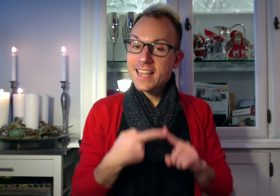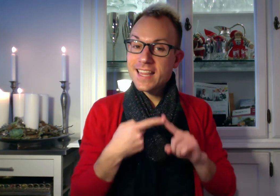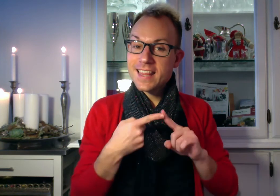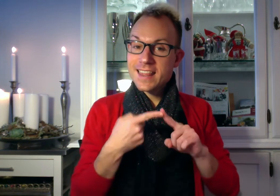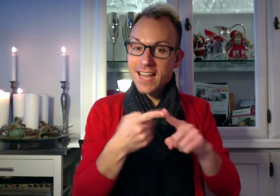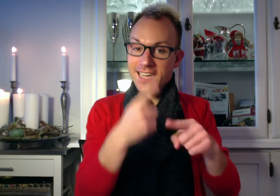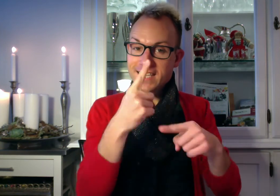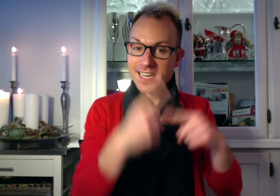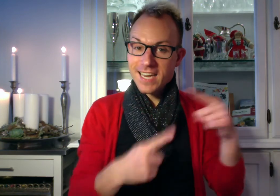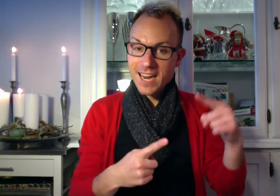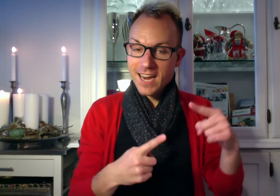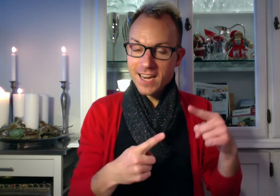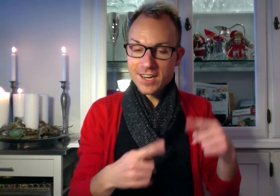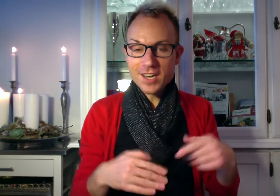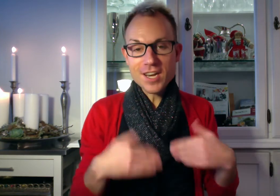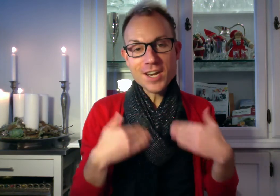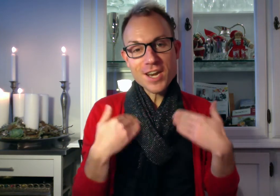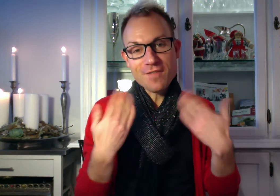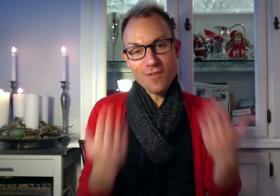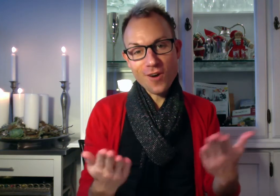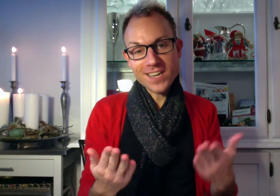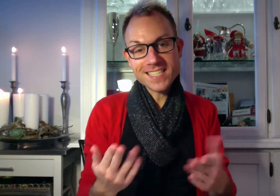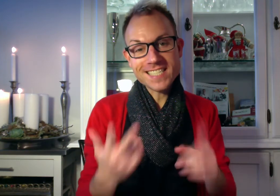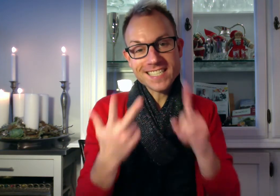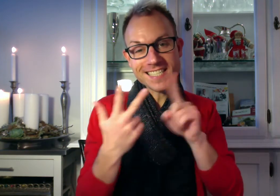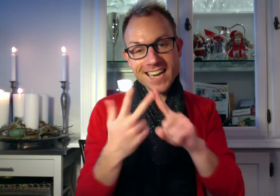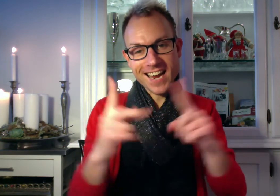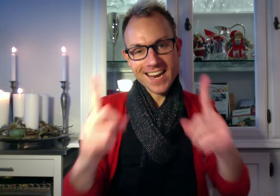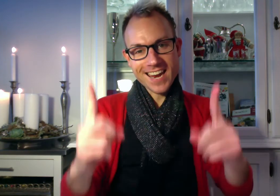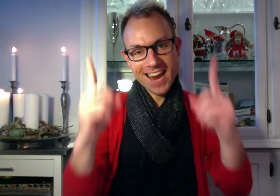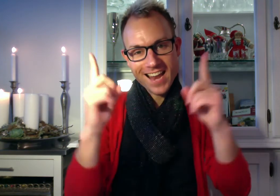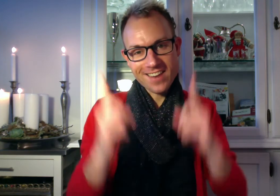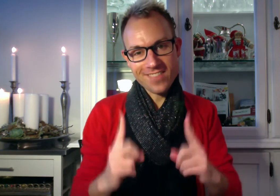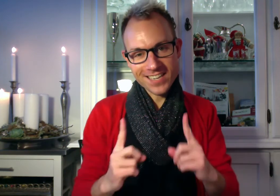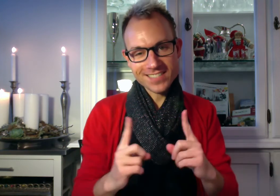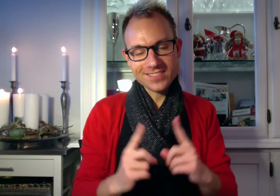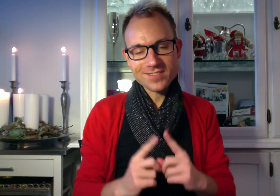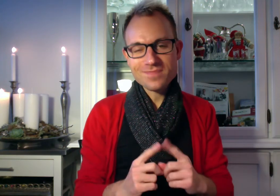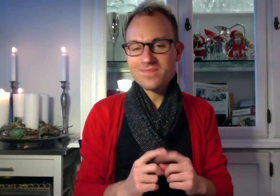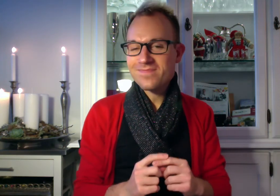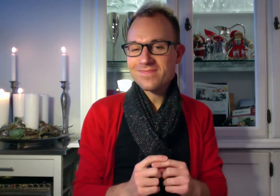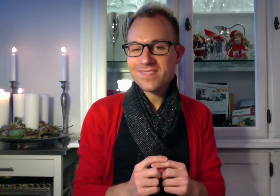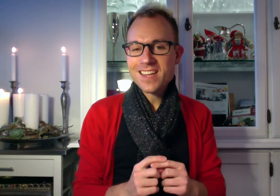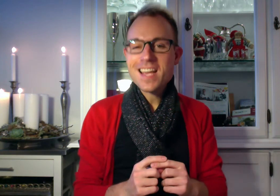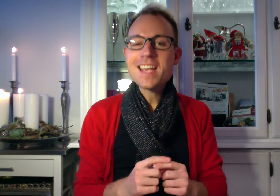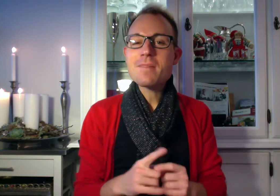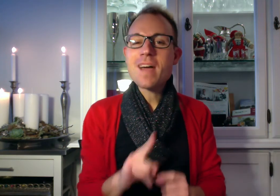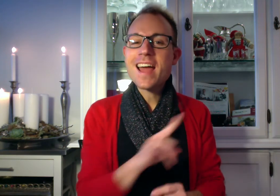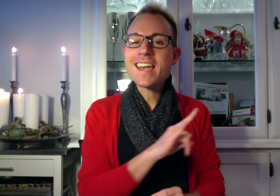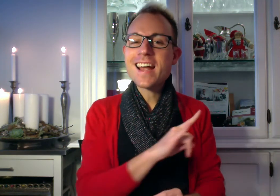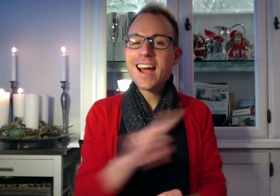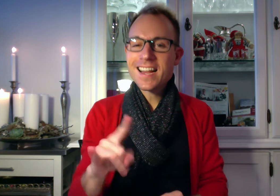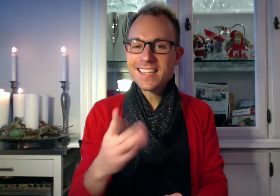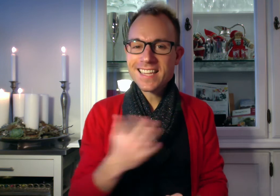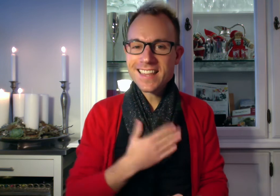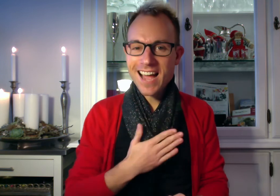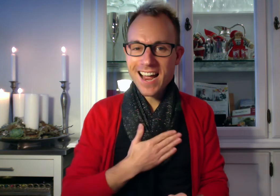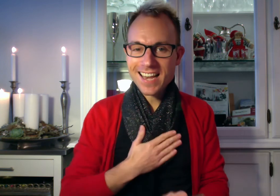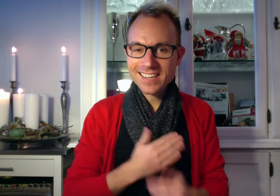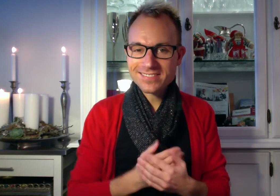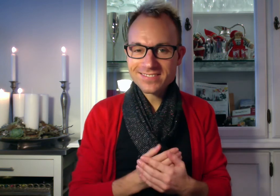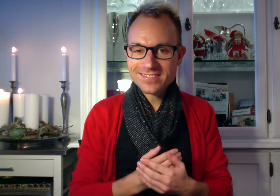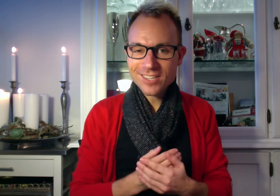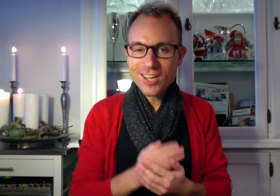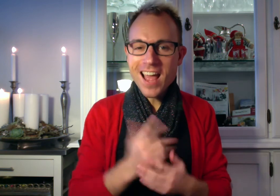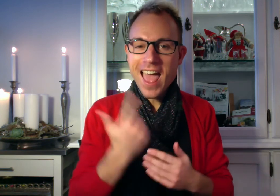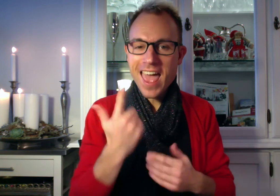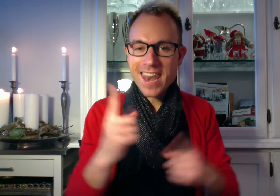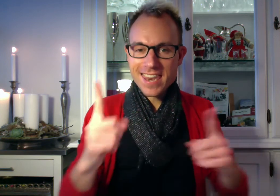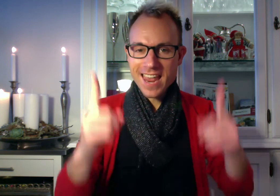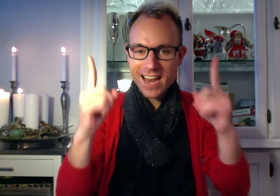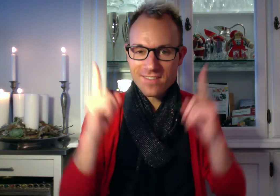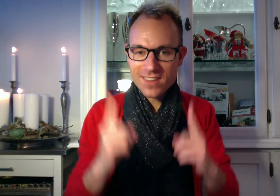Næste del. Det er folk. De tre alven. I må have en rigtig dejlig. Anden alven.